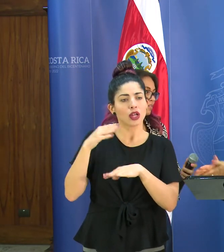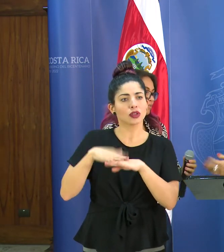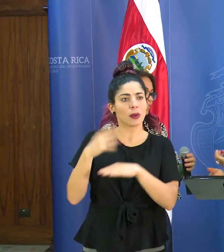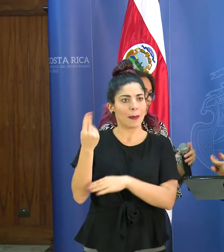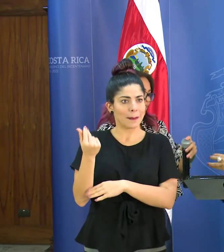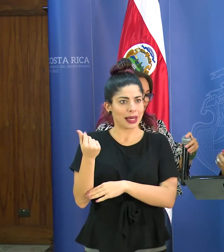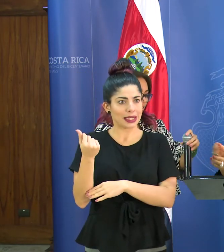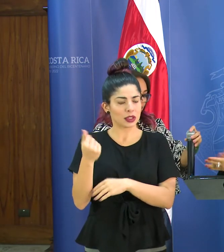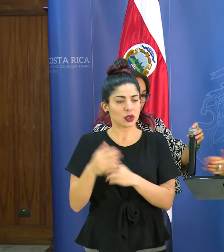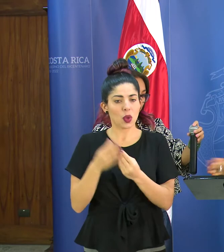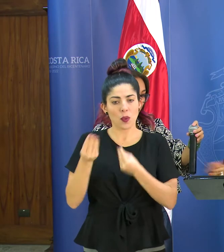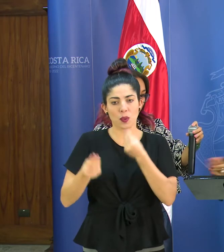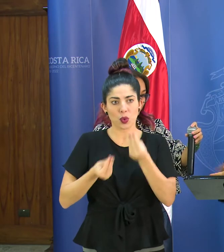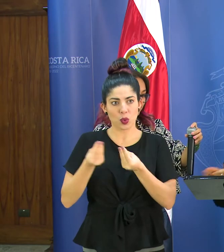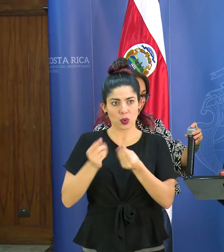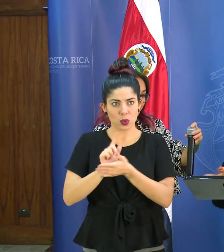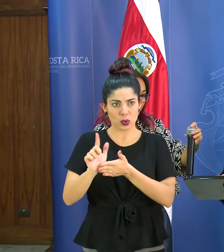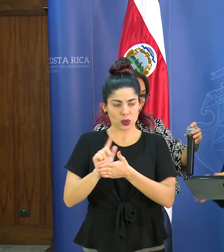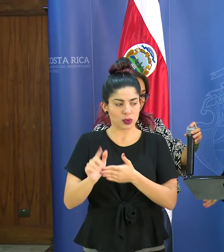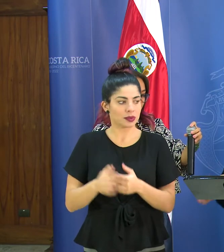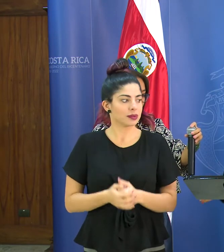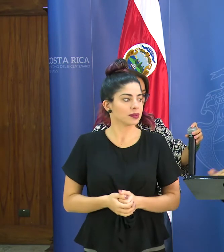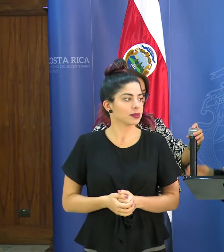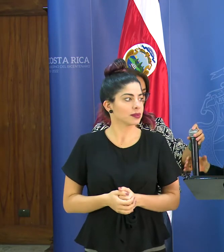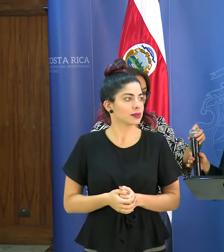de los productos de higiene.